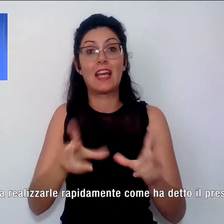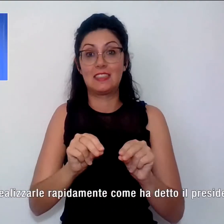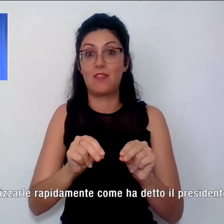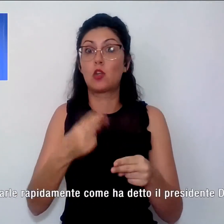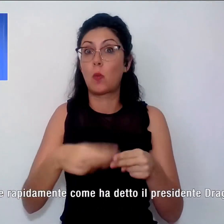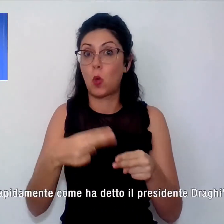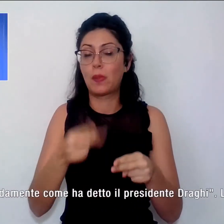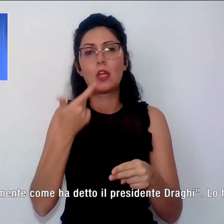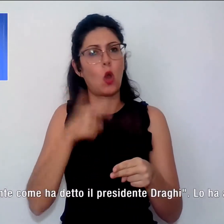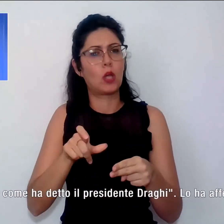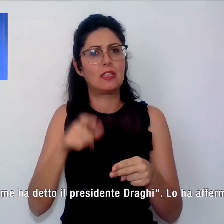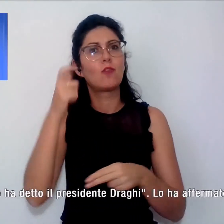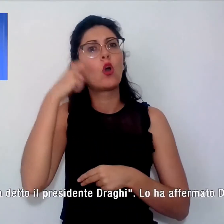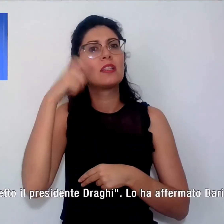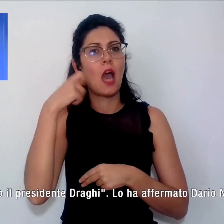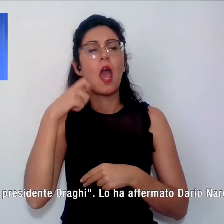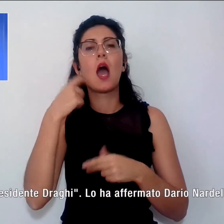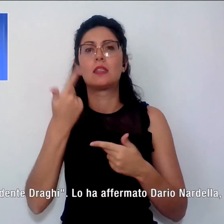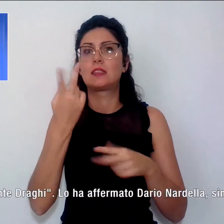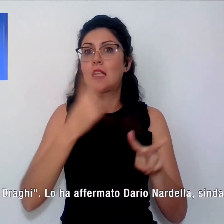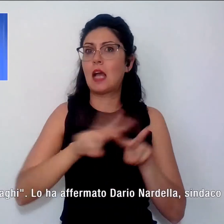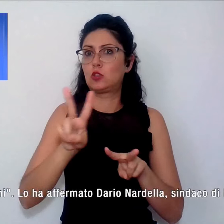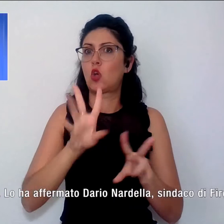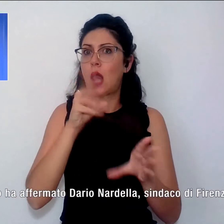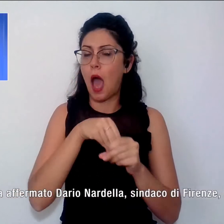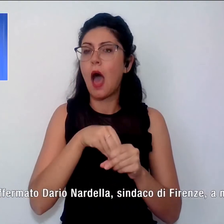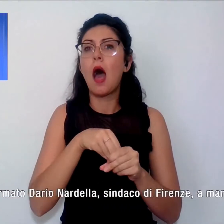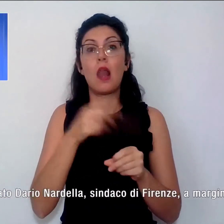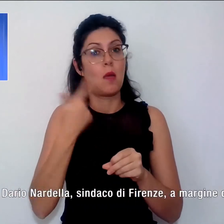davvero l'interesse nazionale, perché c'è bisogno di queste infrastrutture,